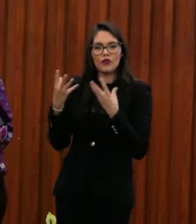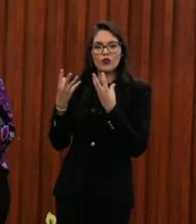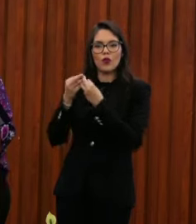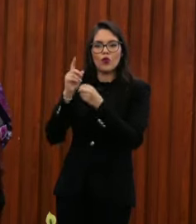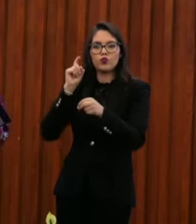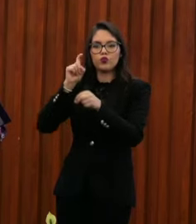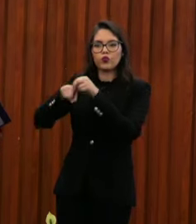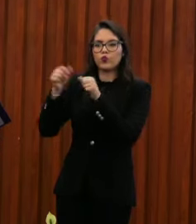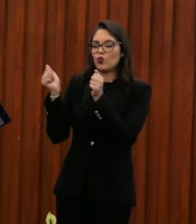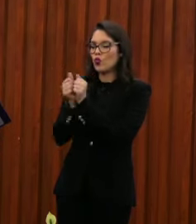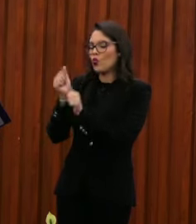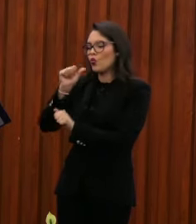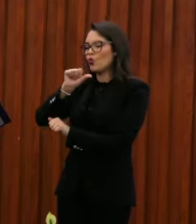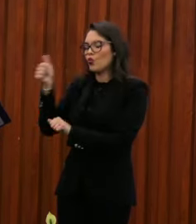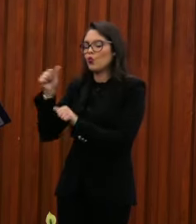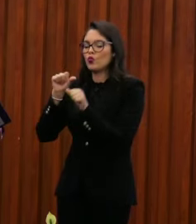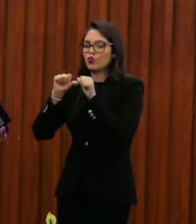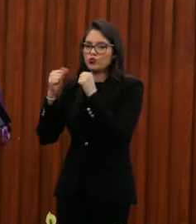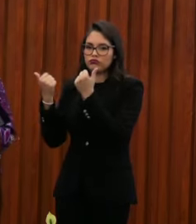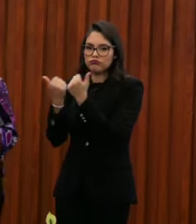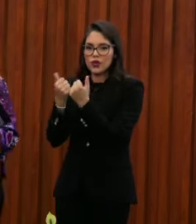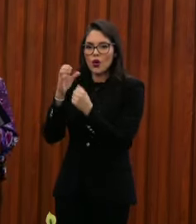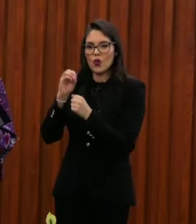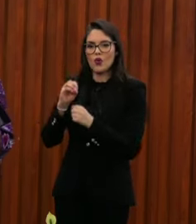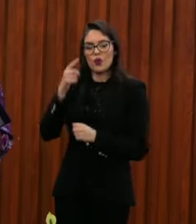haciendo trabajo con organizaciones de la sociedad.